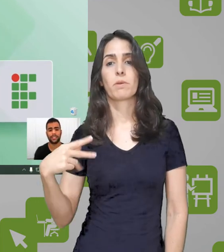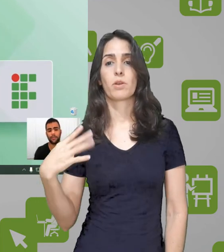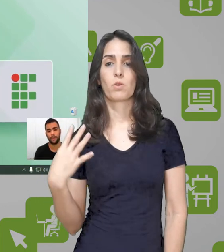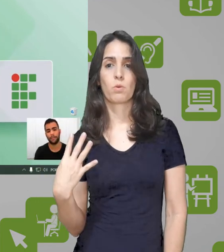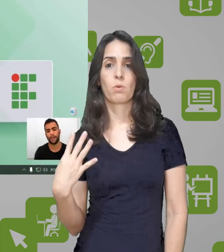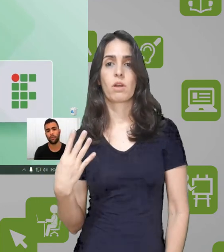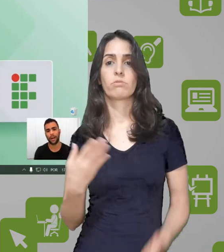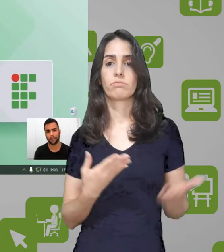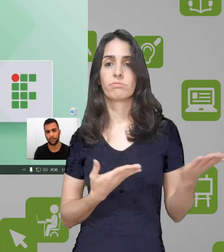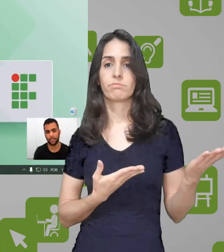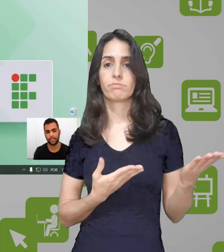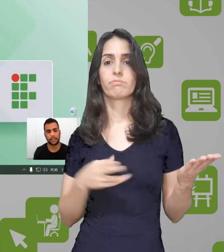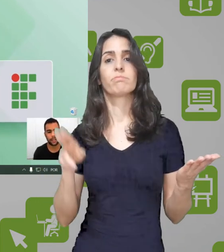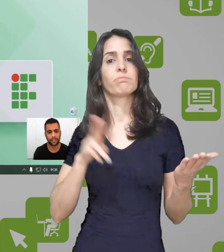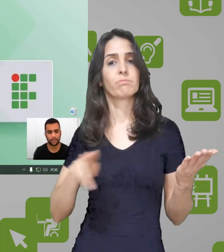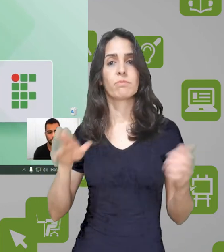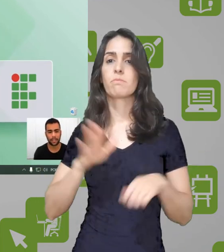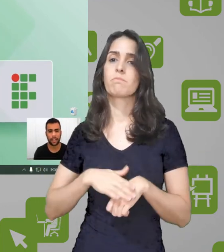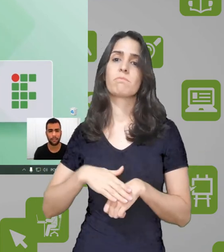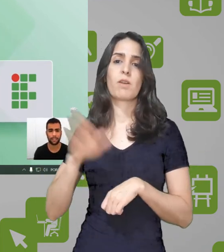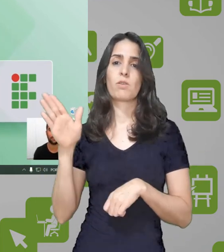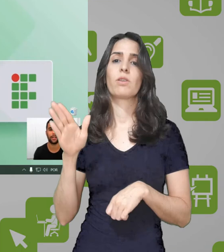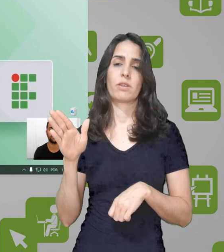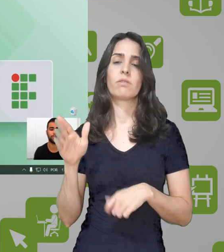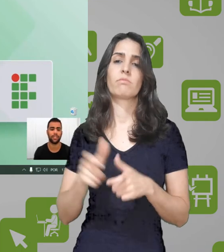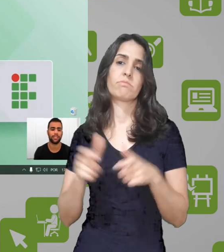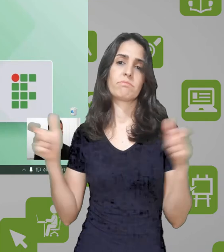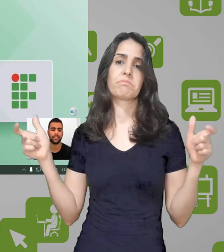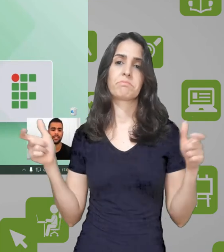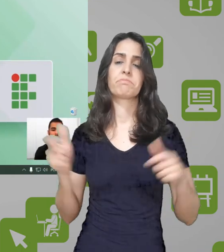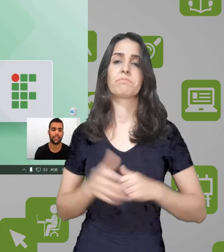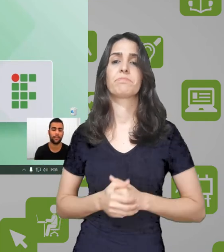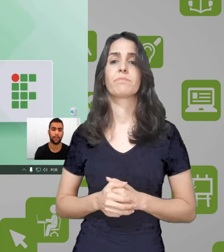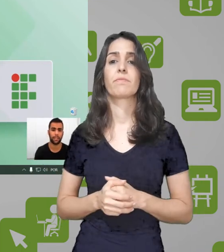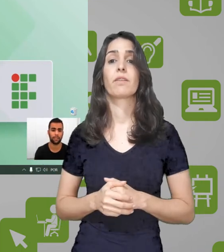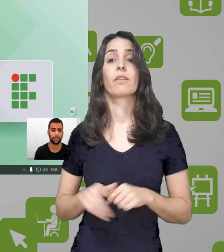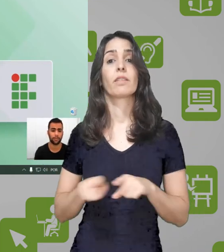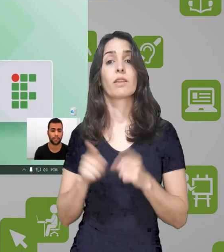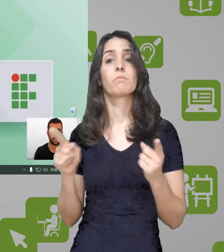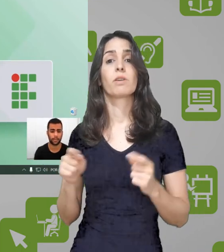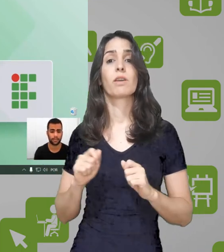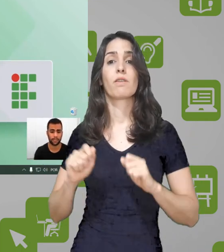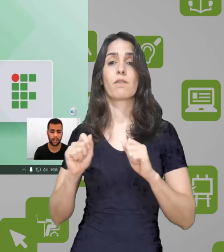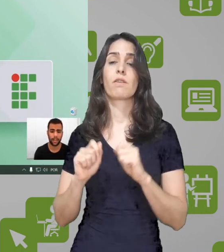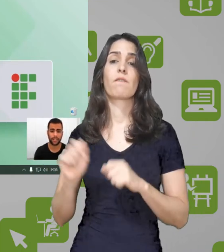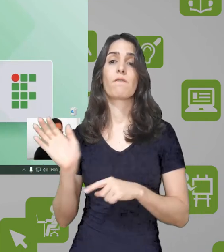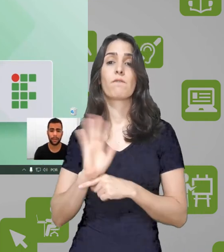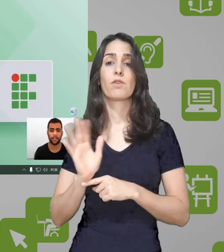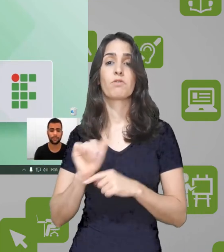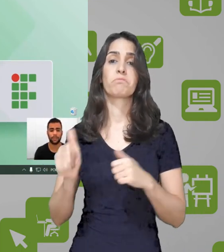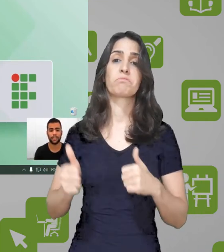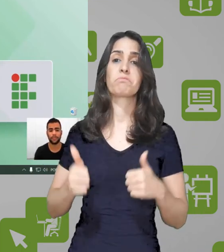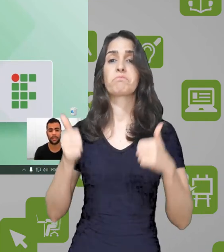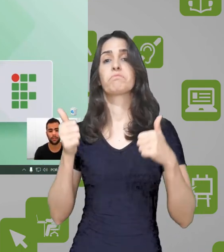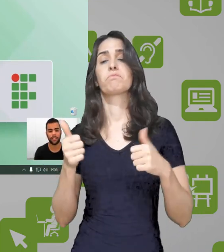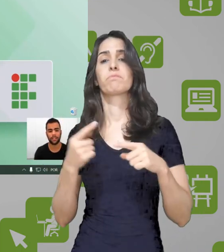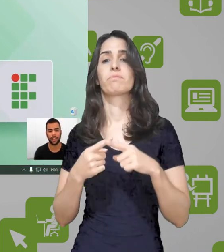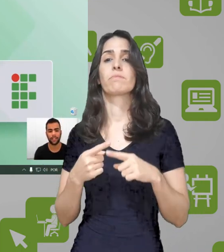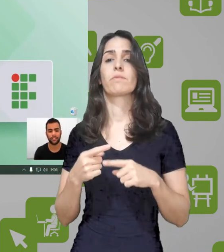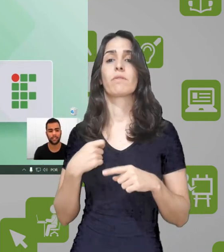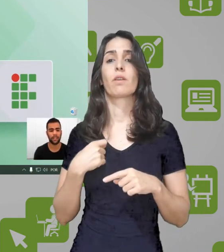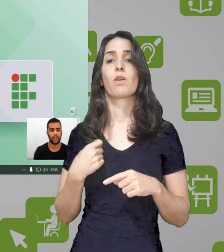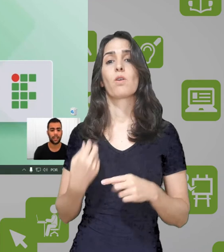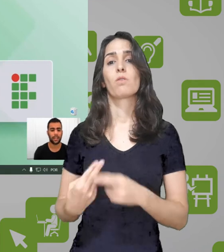a extensão MP4 habilitada, que é a versão mais utilizada na maioria dos programas. Aqui ele permite escolher também a